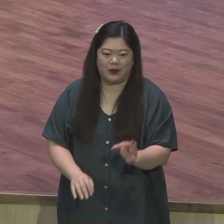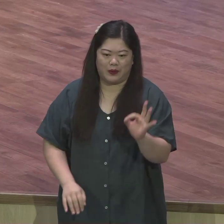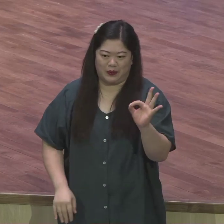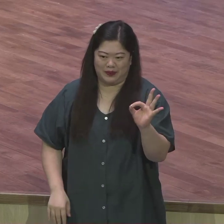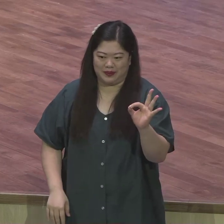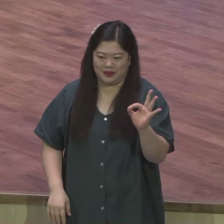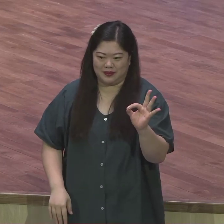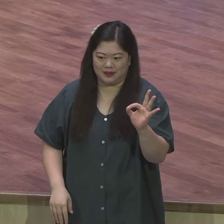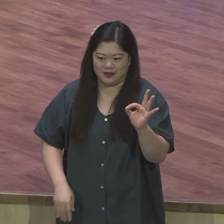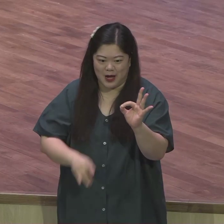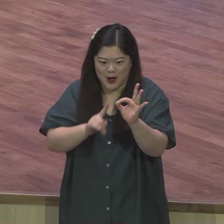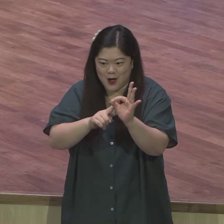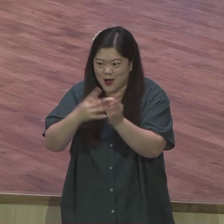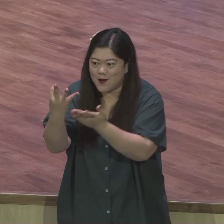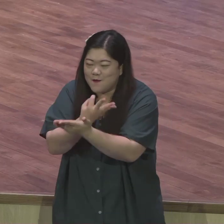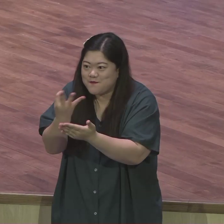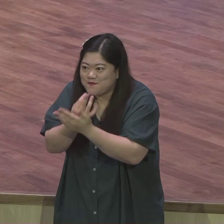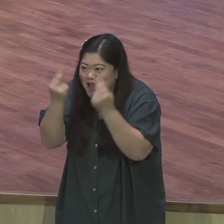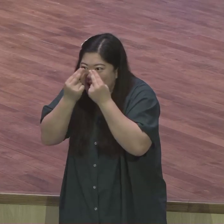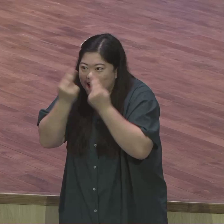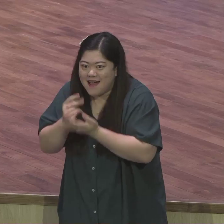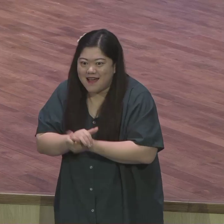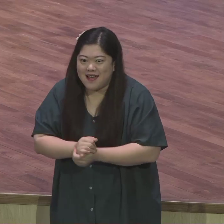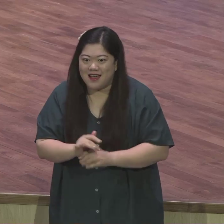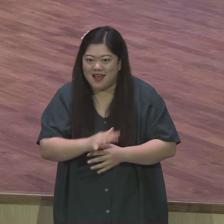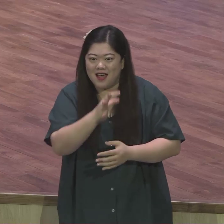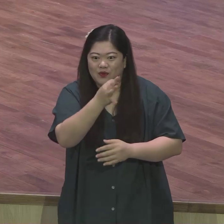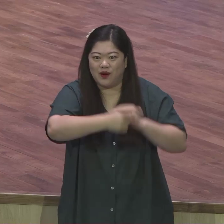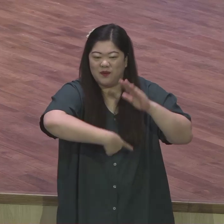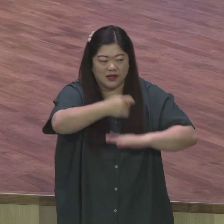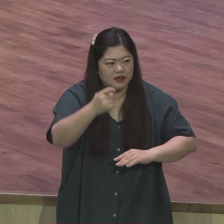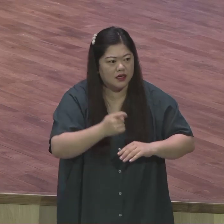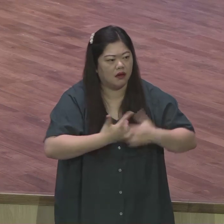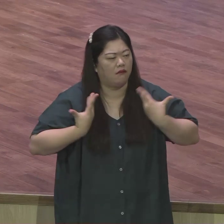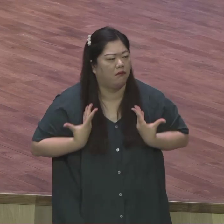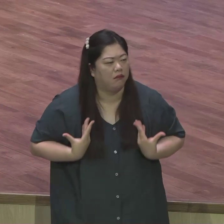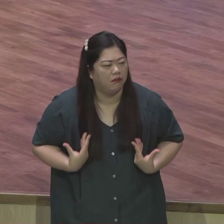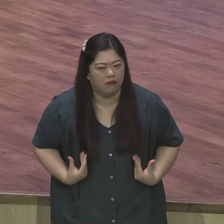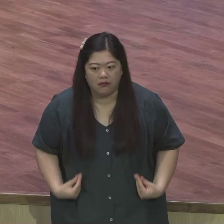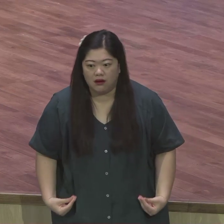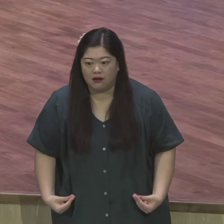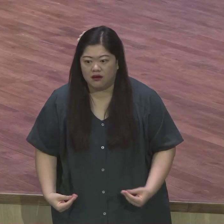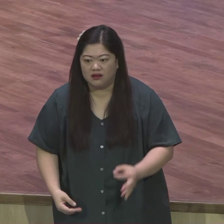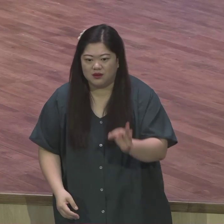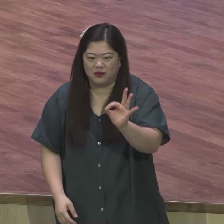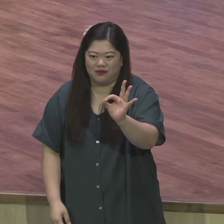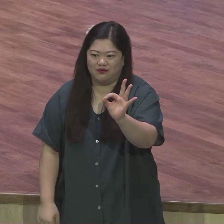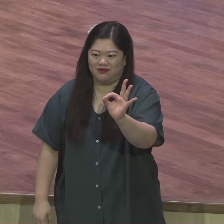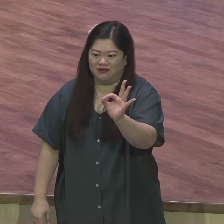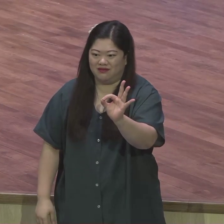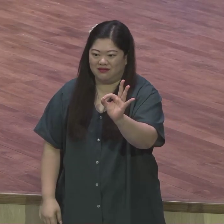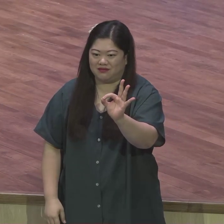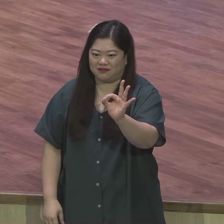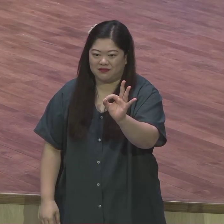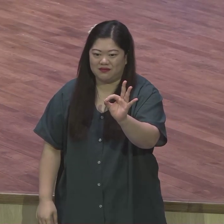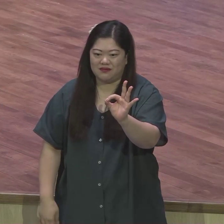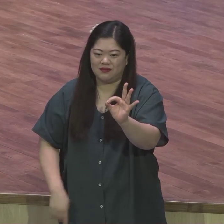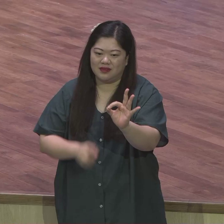그냥 낙심하고 돈에 원수 맺고 돈 때문에 그냥 그냥 돈 때문에 이 물질 이거 확